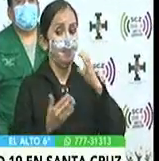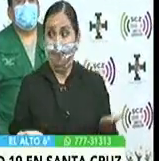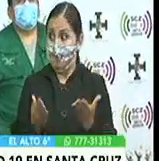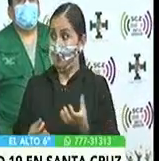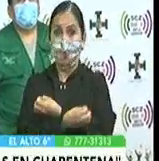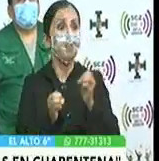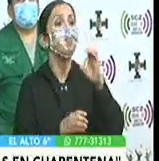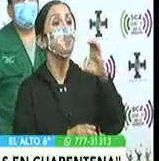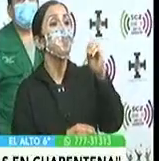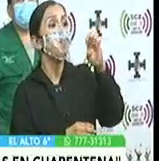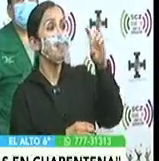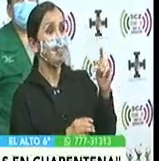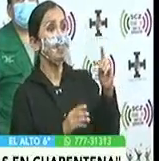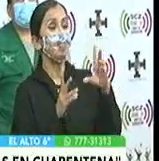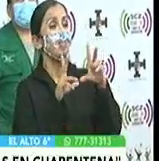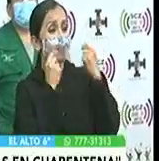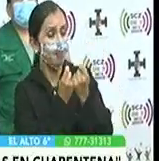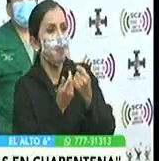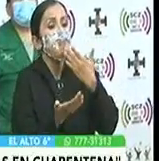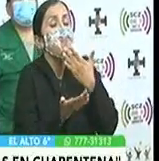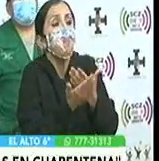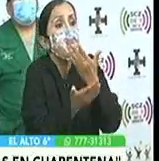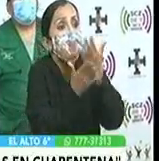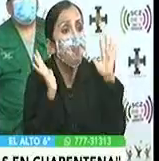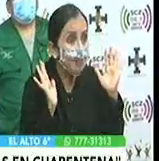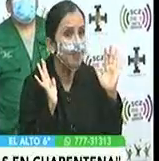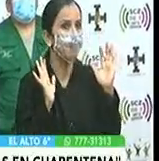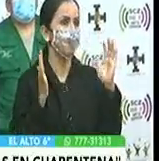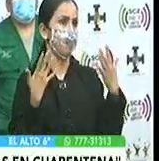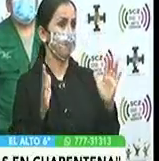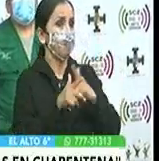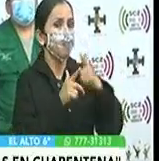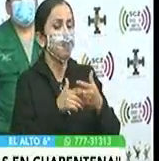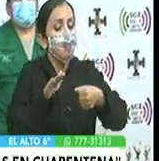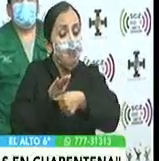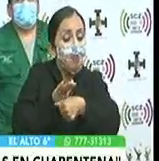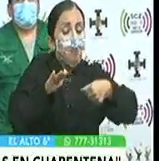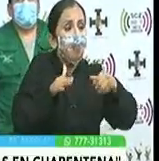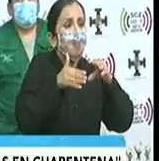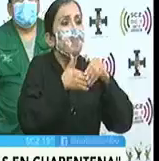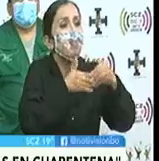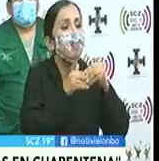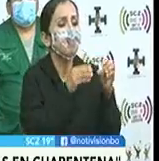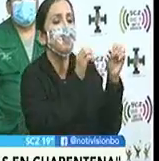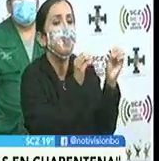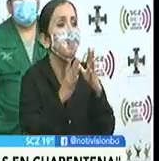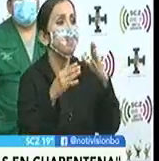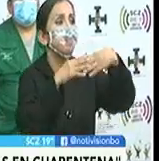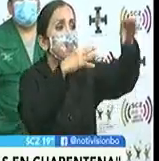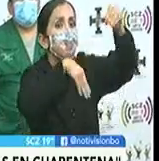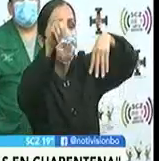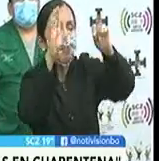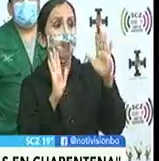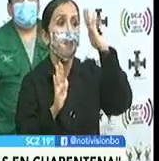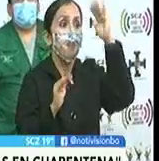departamental ha recibido la propuesta de poder hacer así esta forma de cuarentena y esperemos realmente